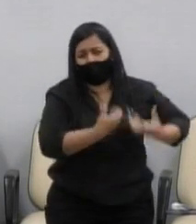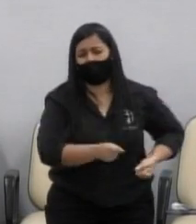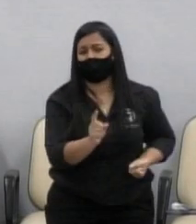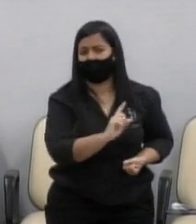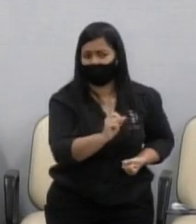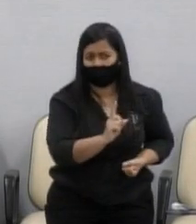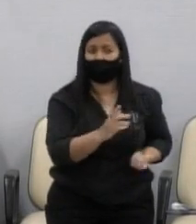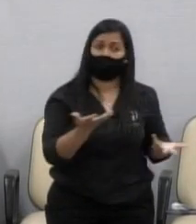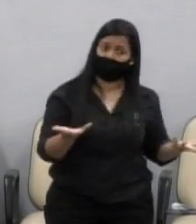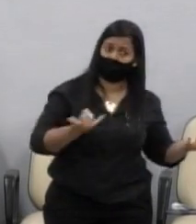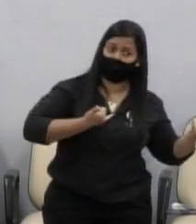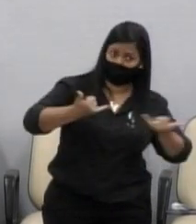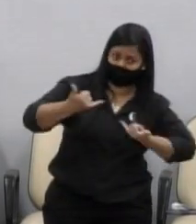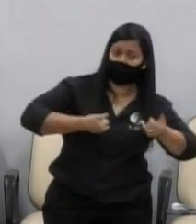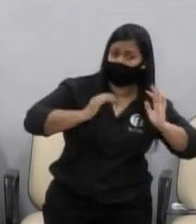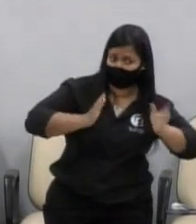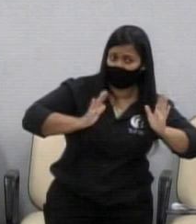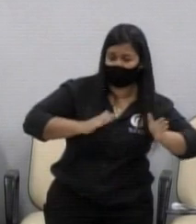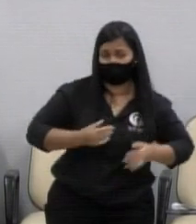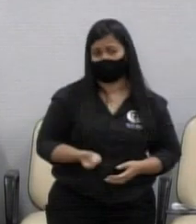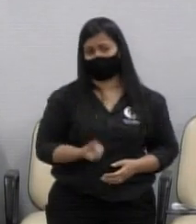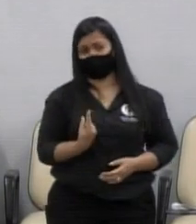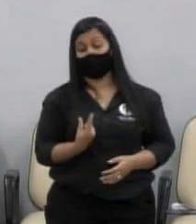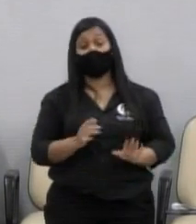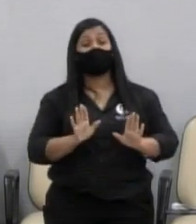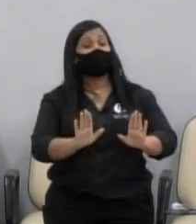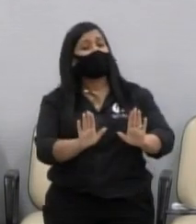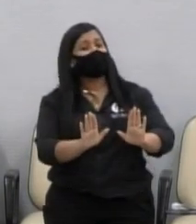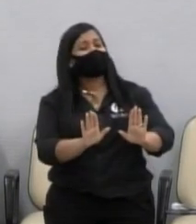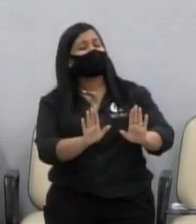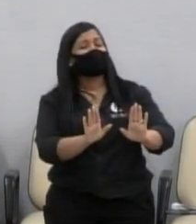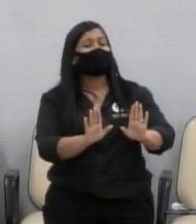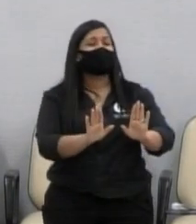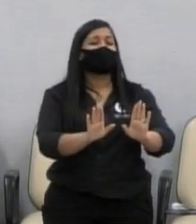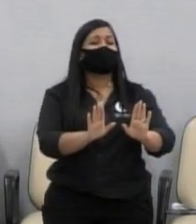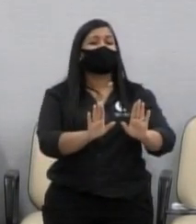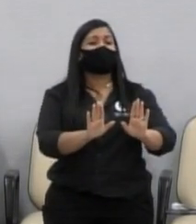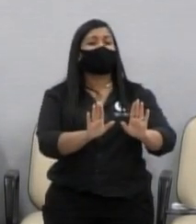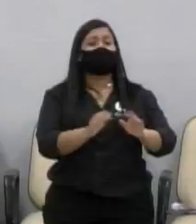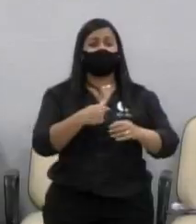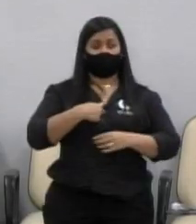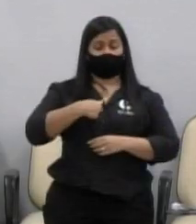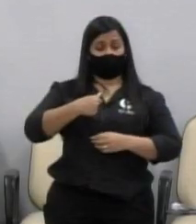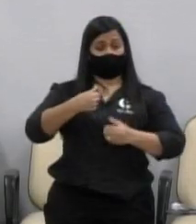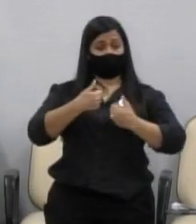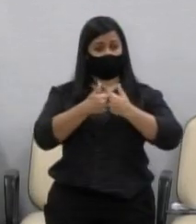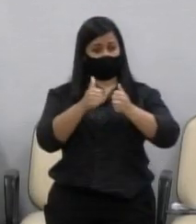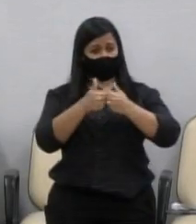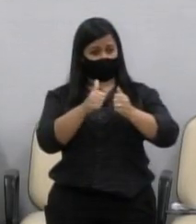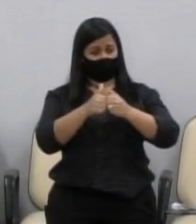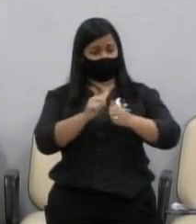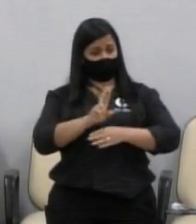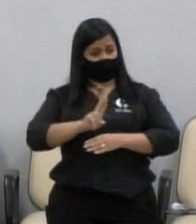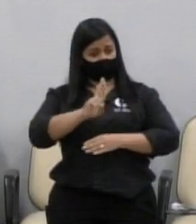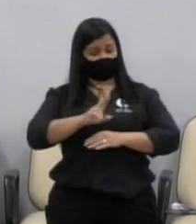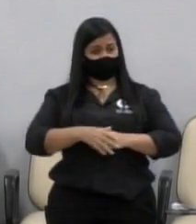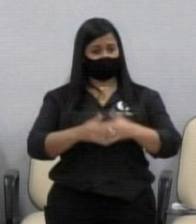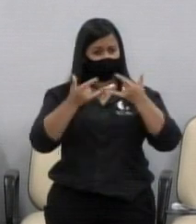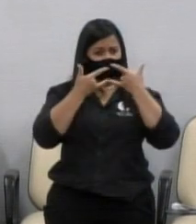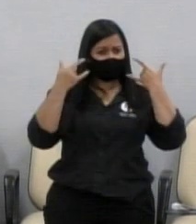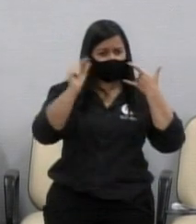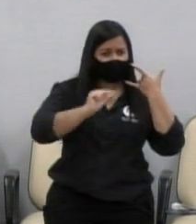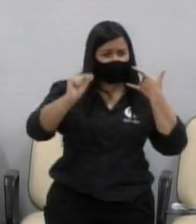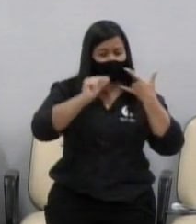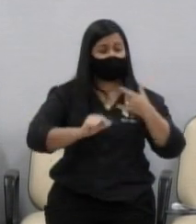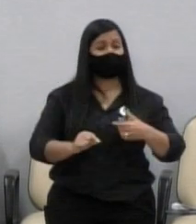como eu já ouvi essa historinha. Só que aí eu questiono. Quando o passageiro, ele até usa máscara, mas ele está